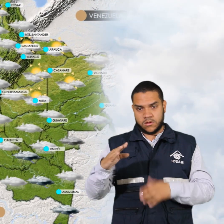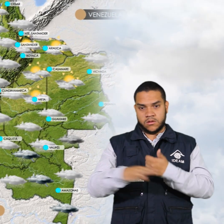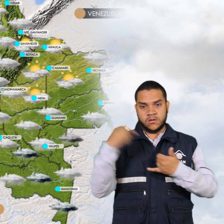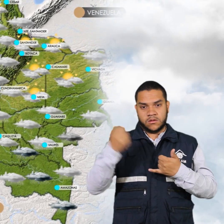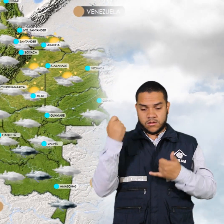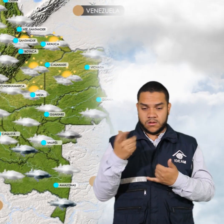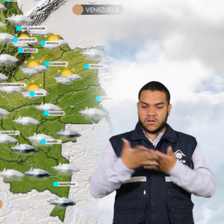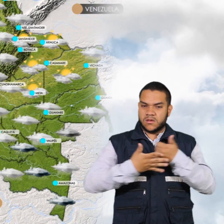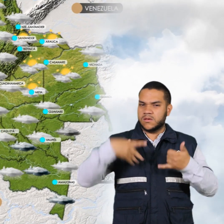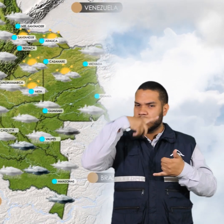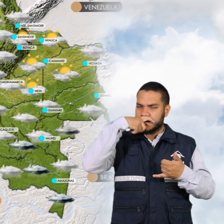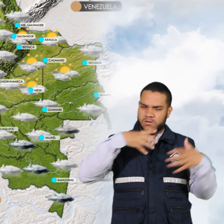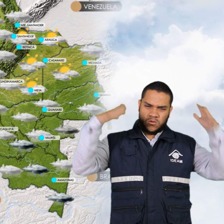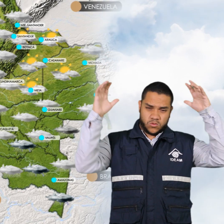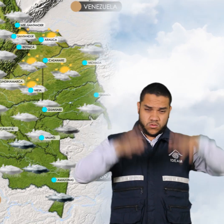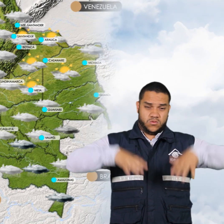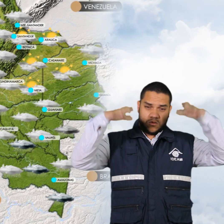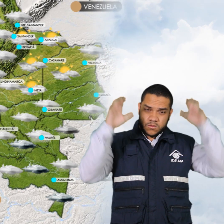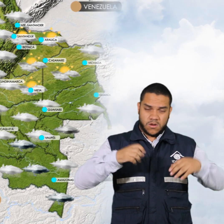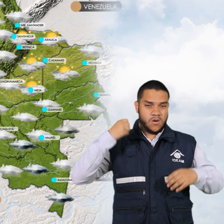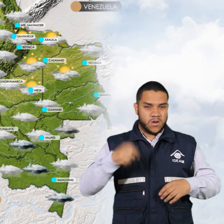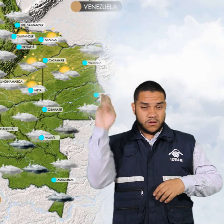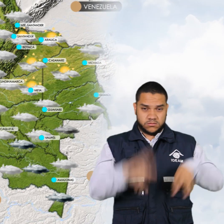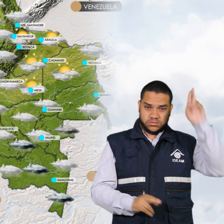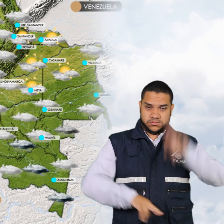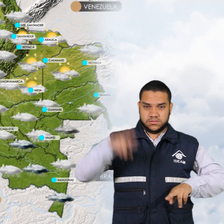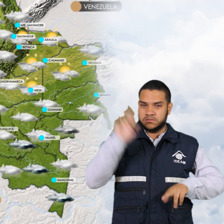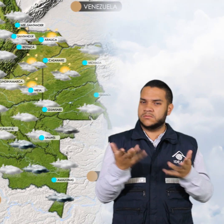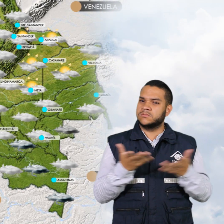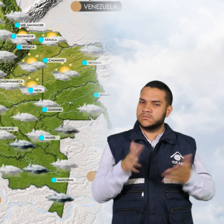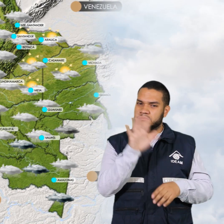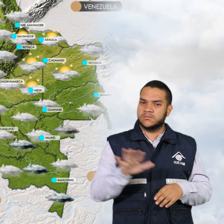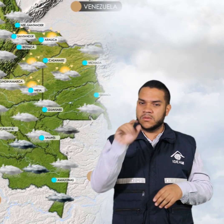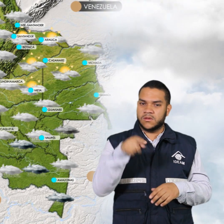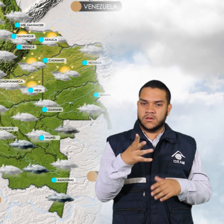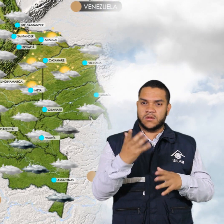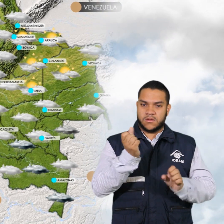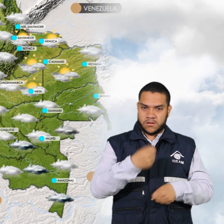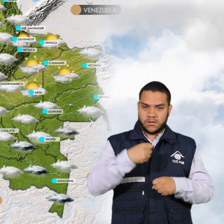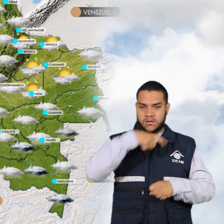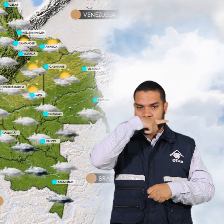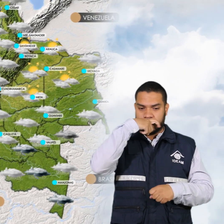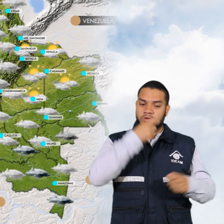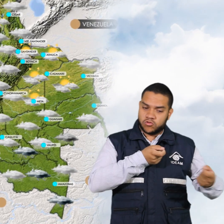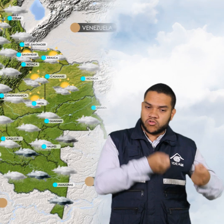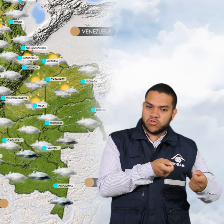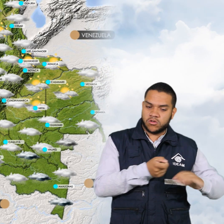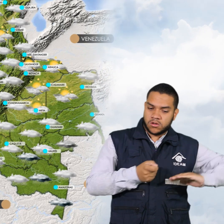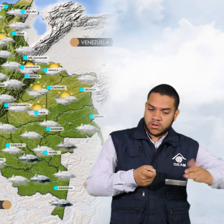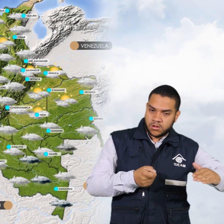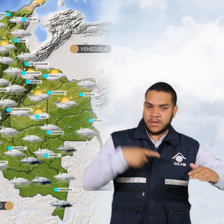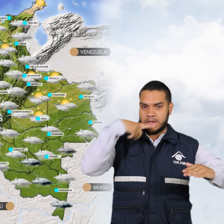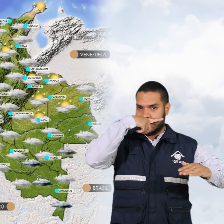Amazonía se presentarán lluvias más fuertes con actividad eléctrica principalmente en sectores de Baupés, Amazonas y en cercanías al pie de